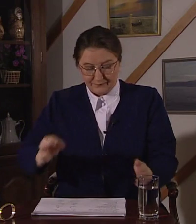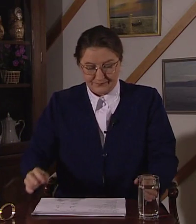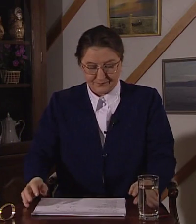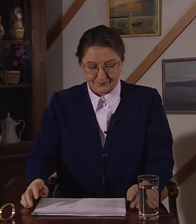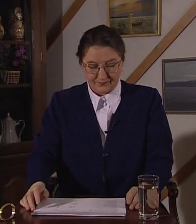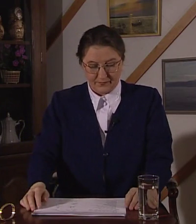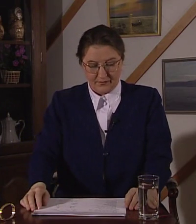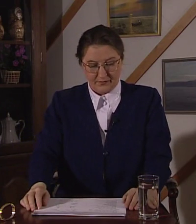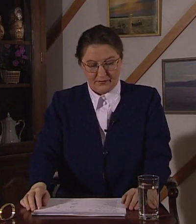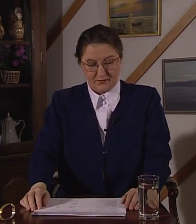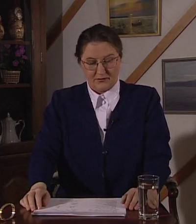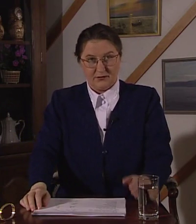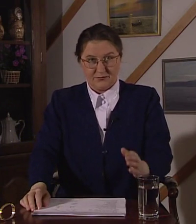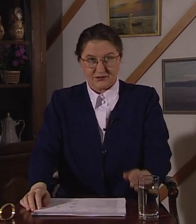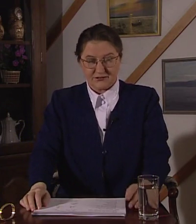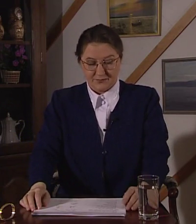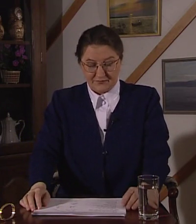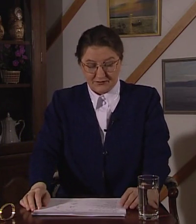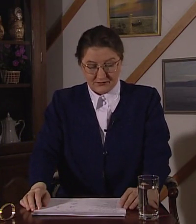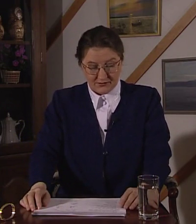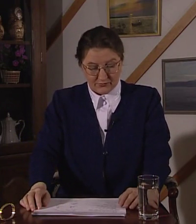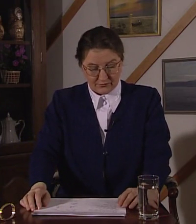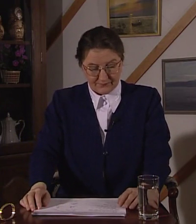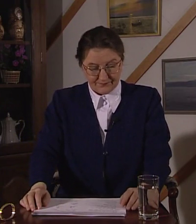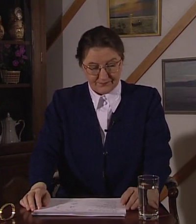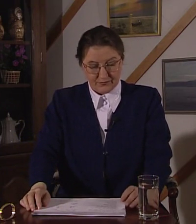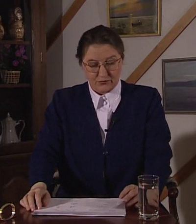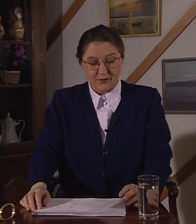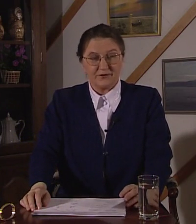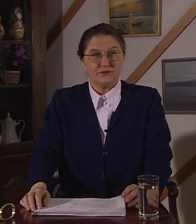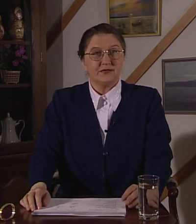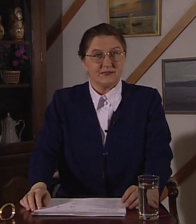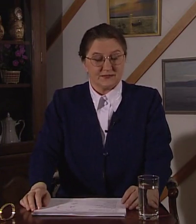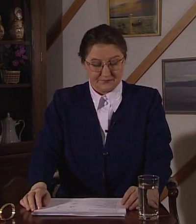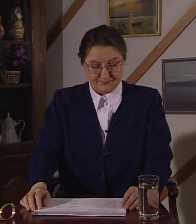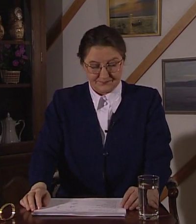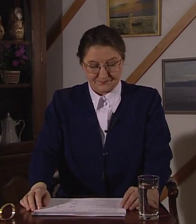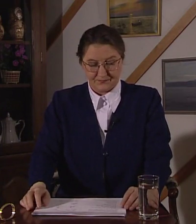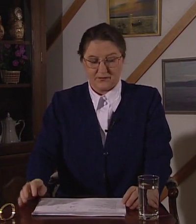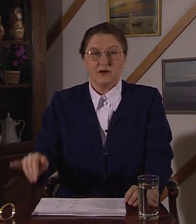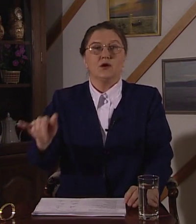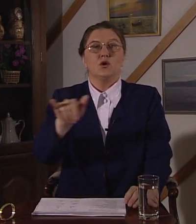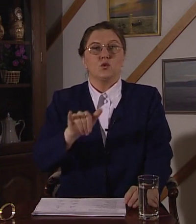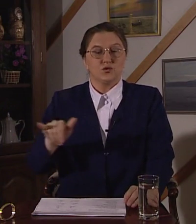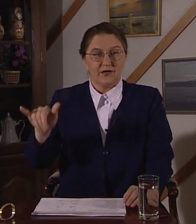И, пожалуйста, переведите диалог. Куда пойдем есть? Куда